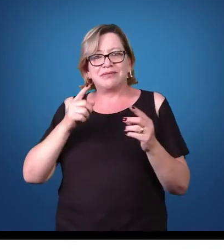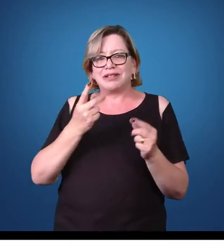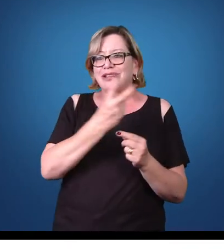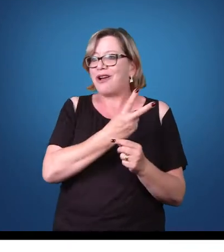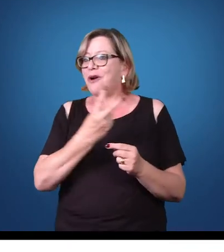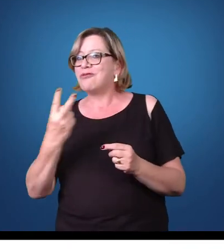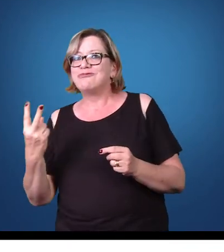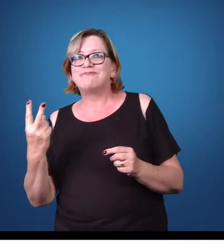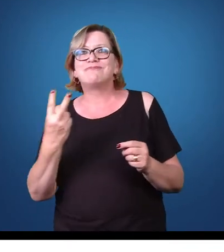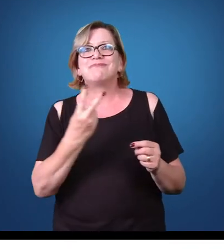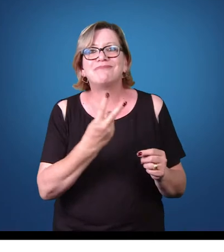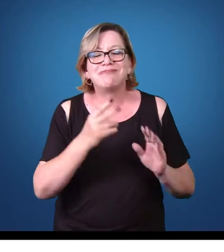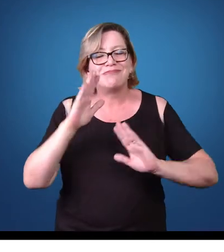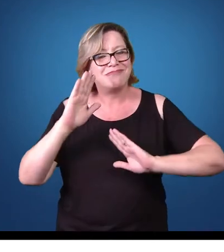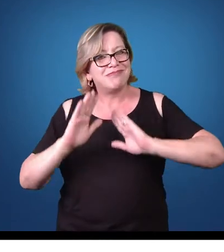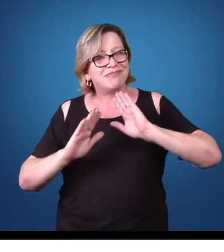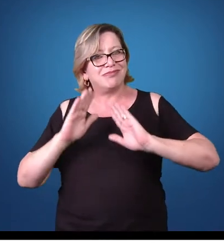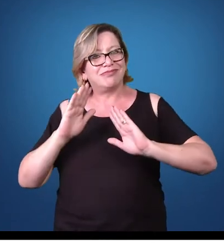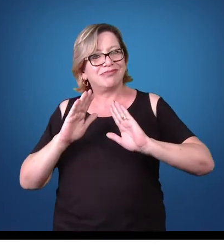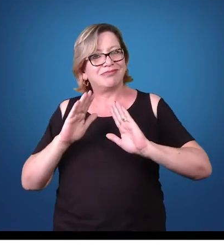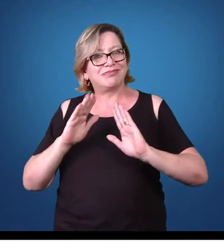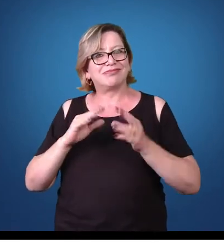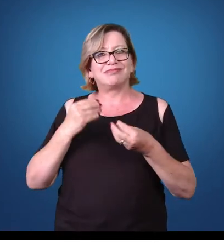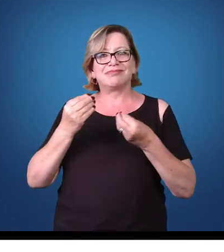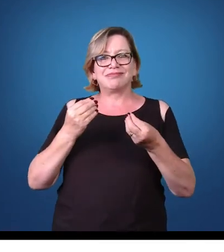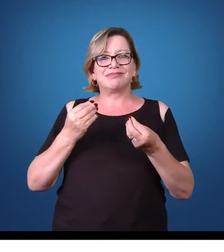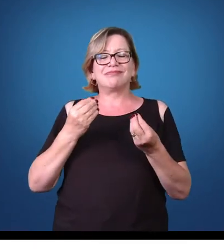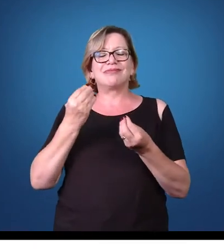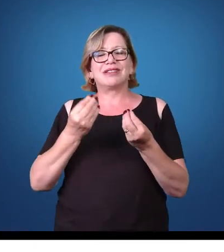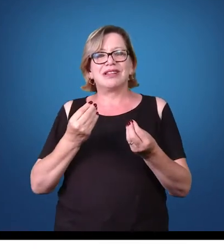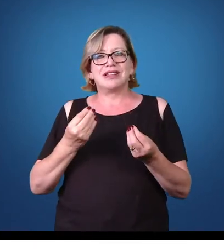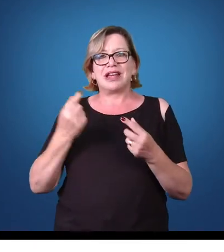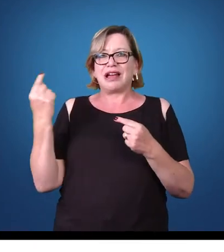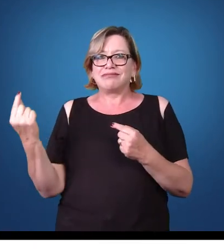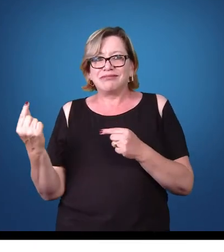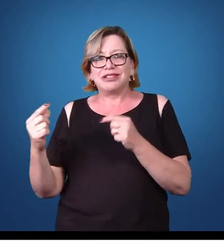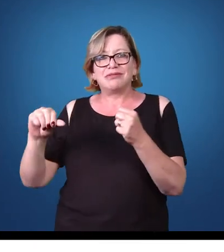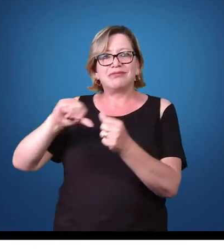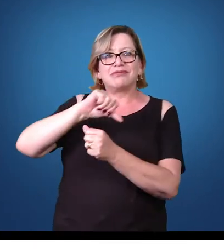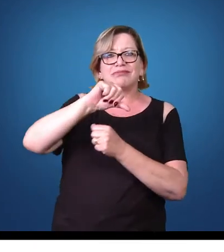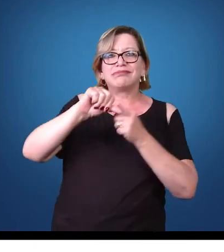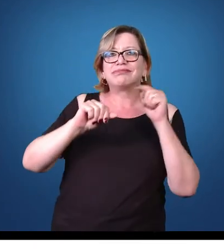dois hospedeiros, tanto o intermediário quanto o definitivo.